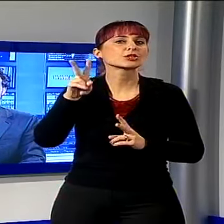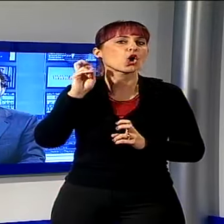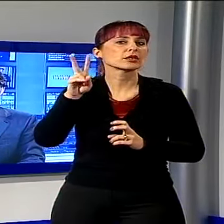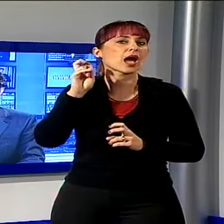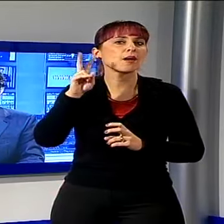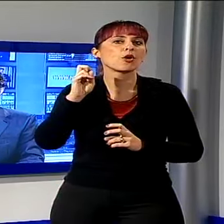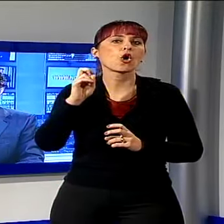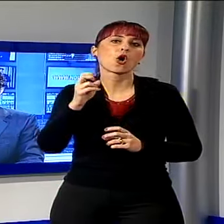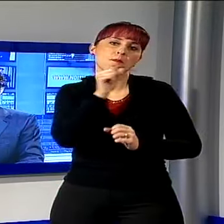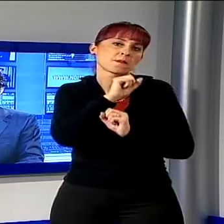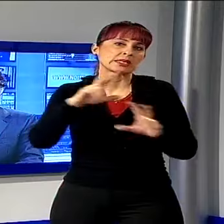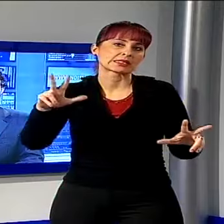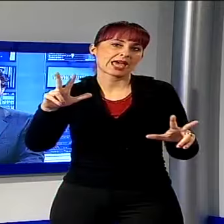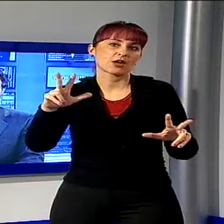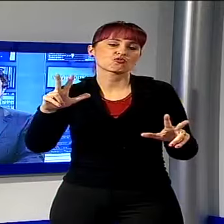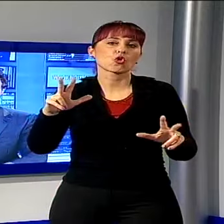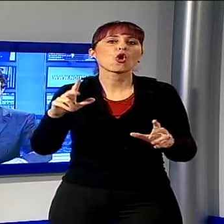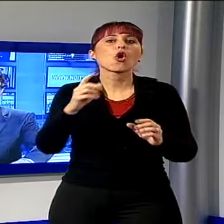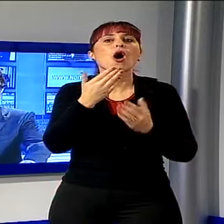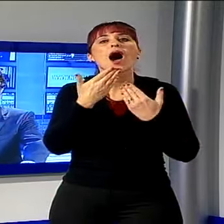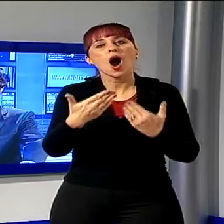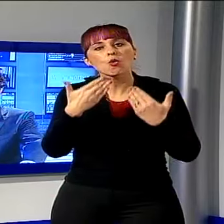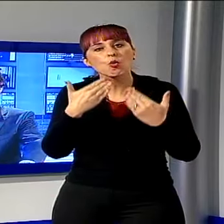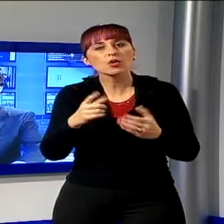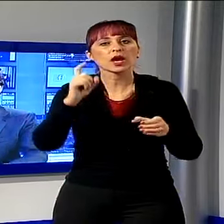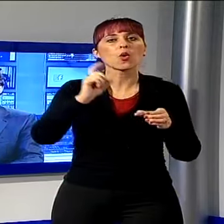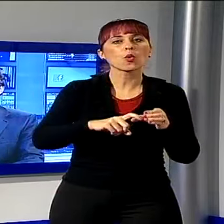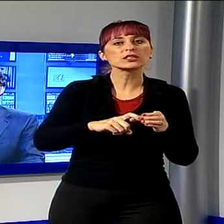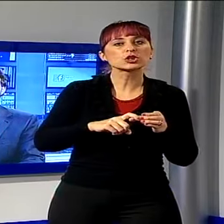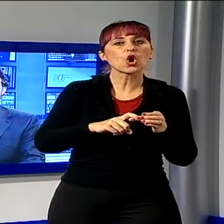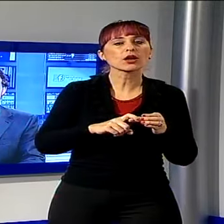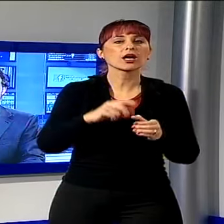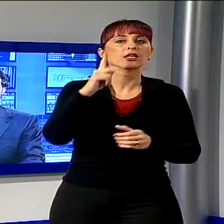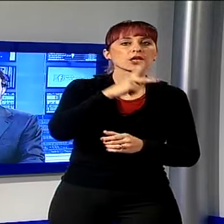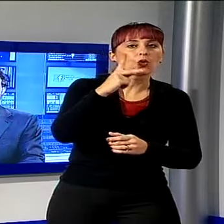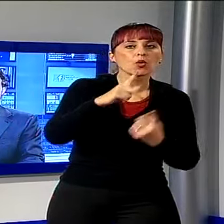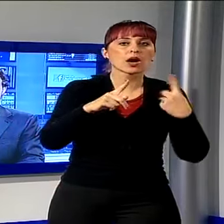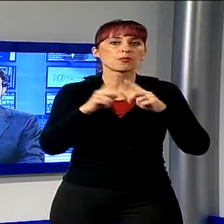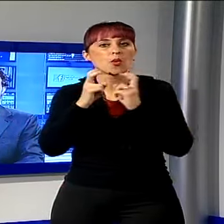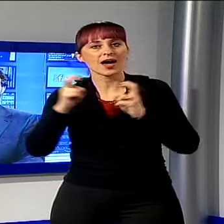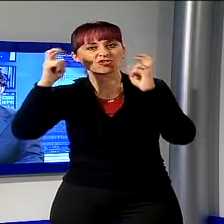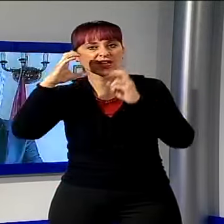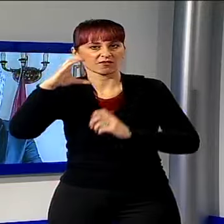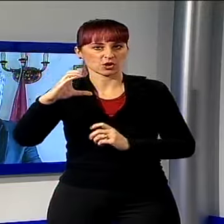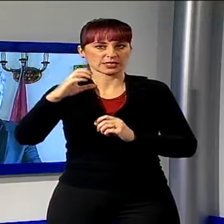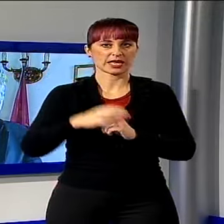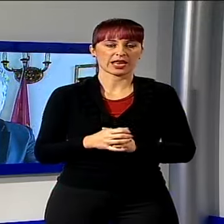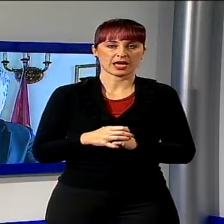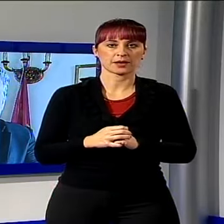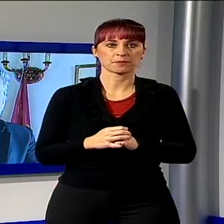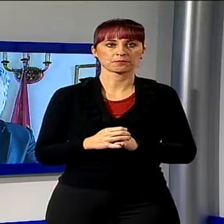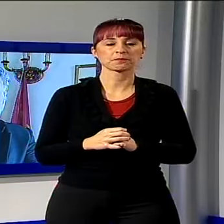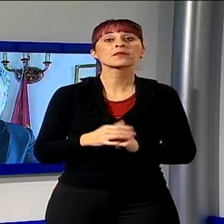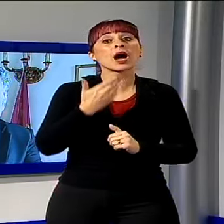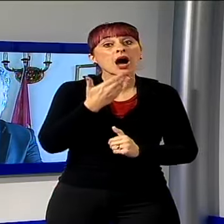augurio da parte del questore di Lucca, Vincenzo Cerambino e dell'Arcivescovo Italo Castellani. Auguri,